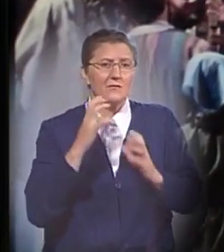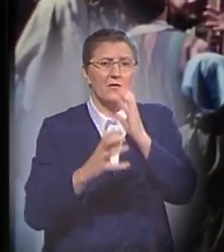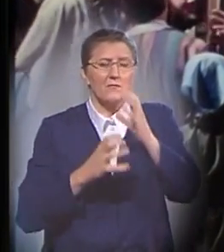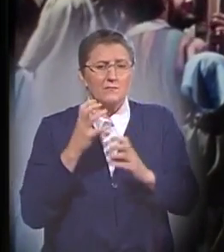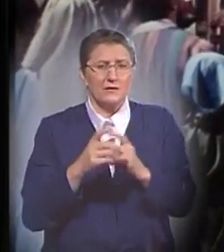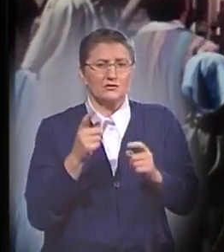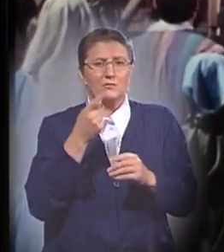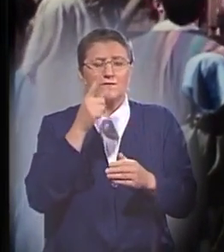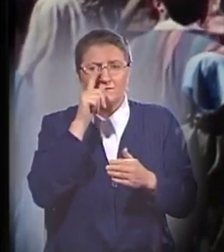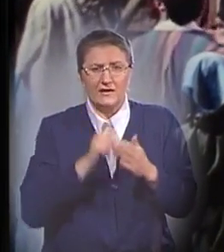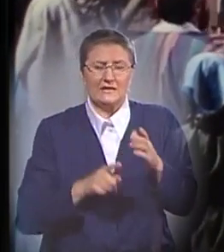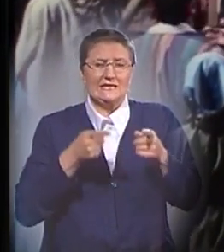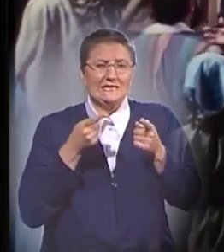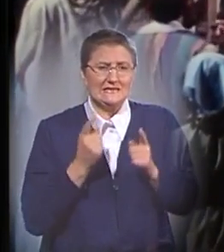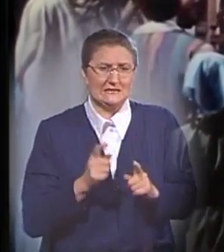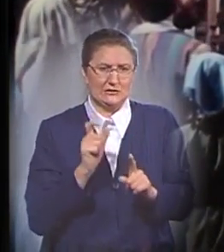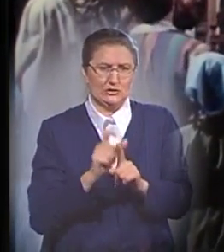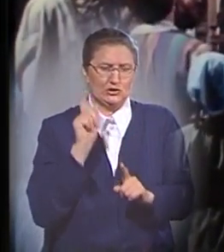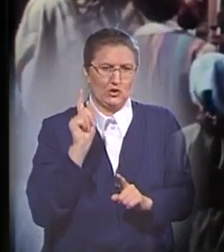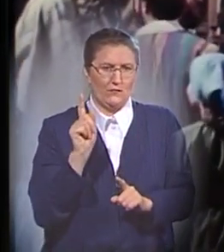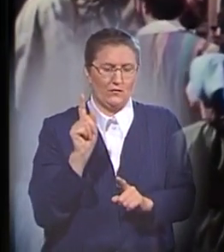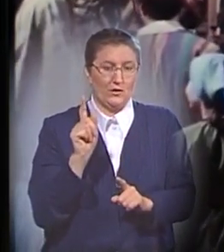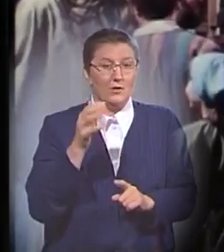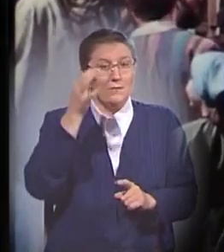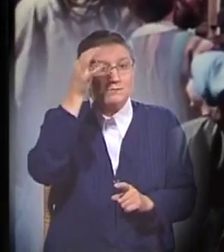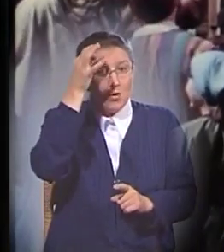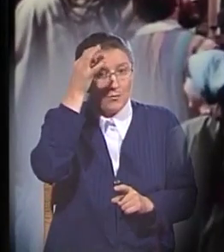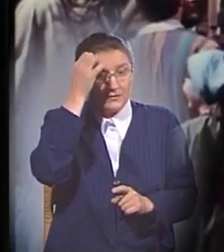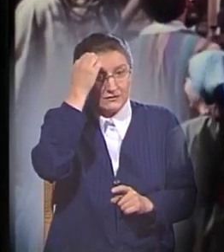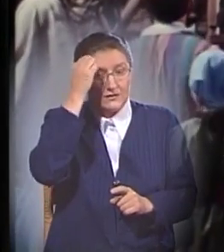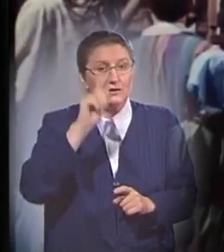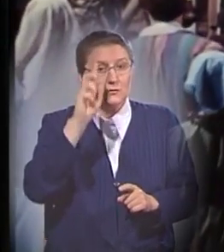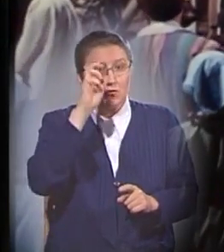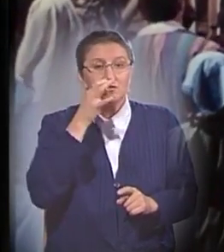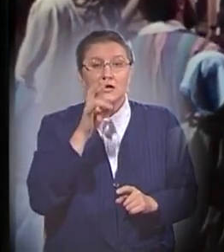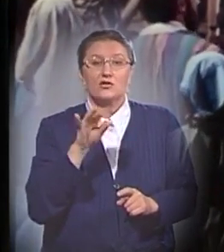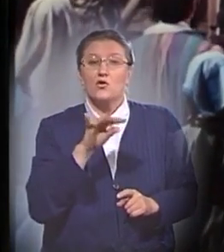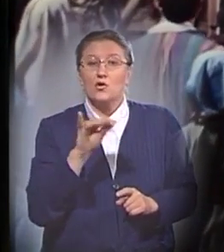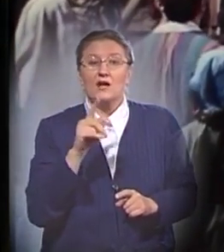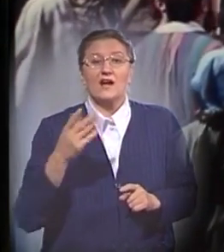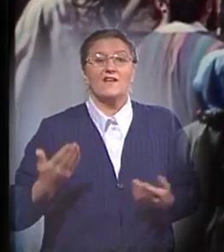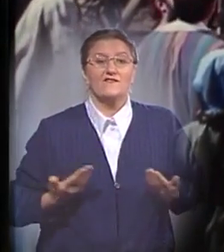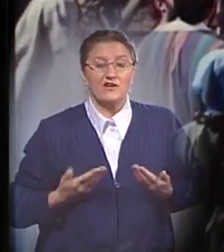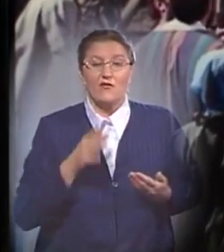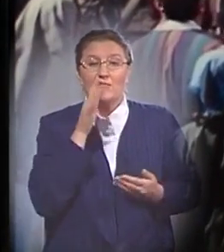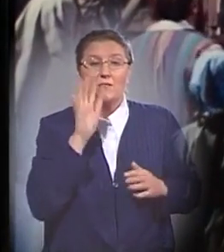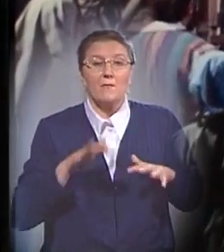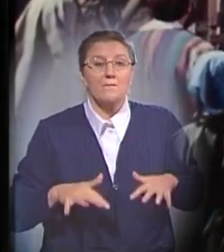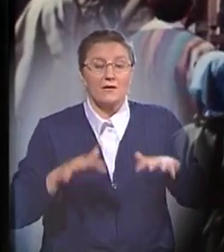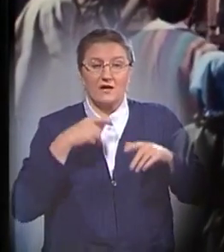истинность Божьих слов. Помните, что Бог, который сказал Ною, как выжить во время потопа, говорит и нам